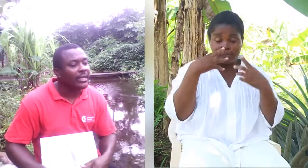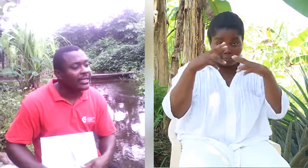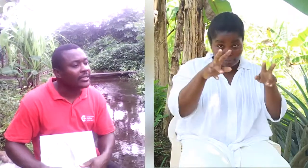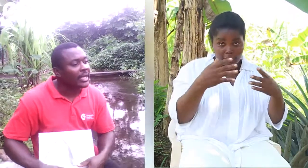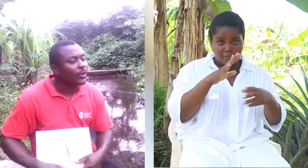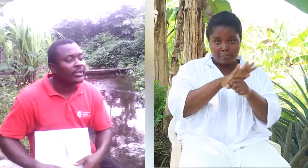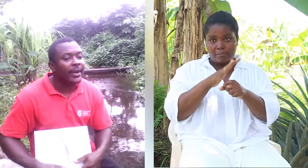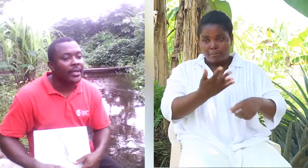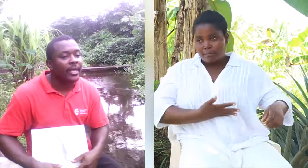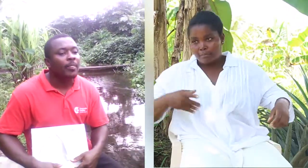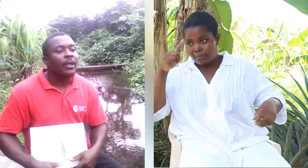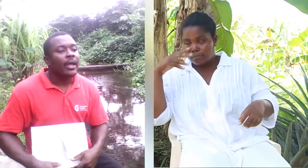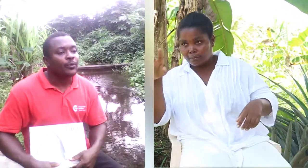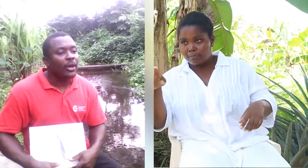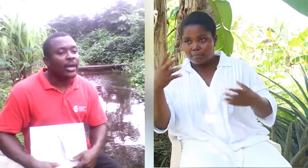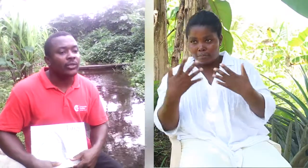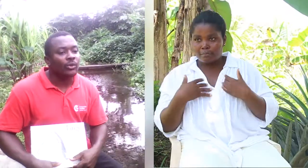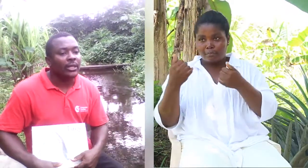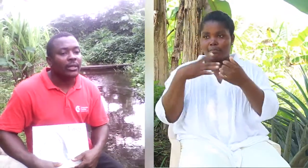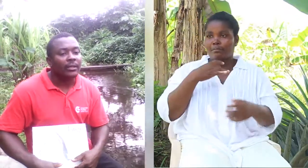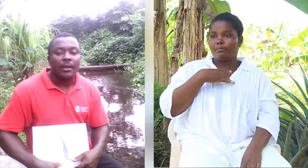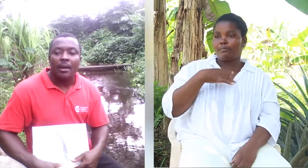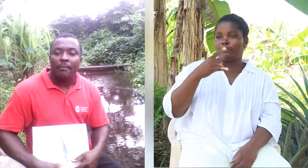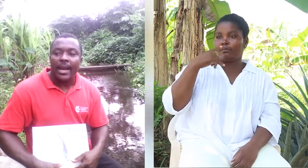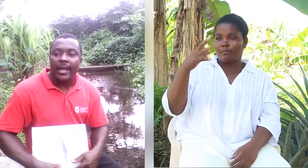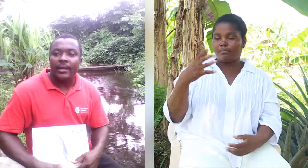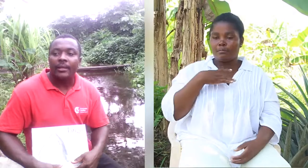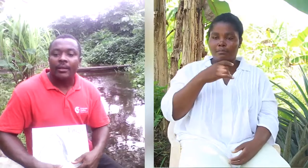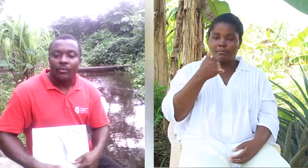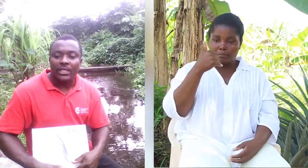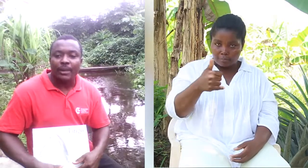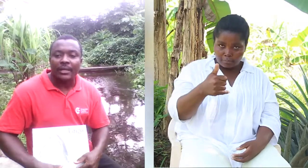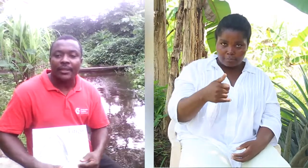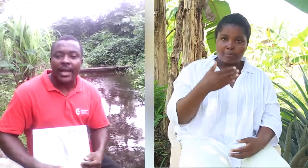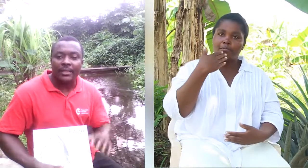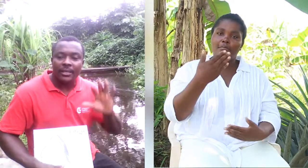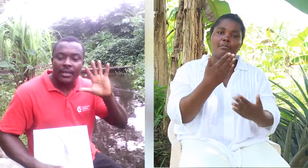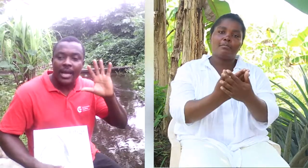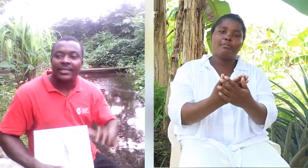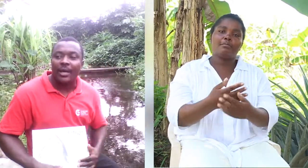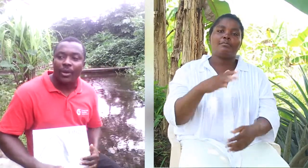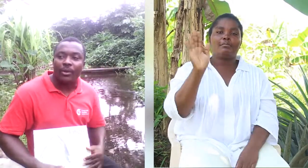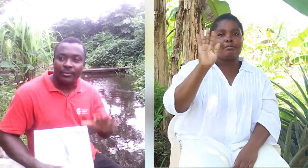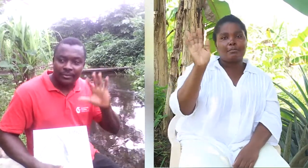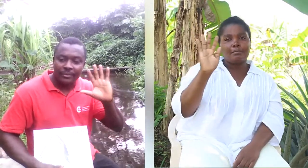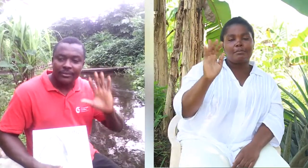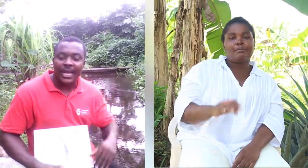gracias, chicas, por estar ahí. Espero les guste. ¿Vale? Muchísimas gracias y hasta luego. ¡Chao!